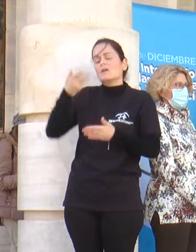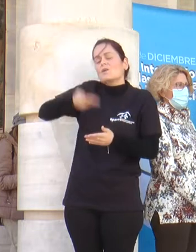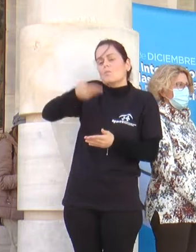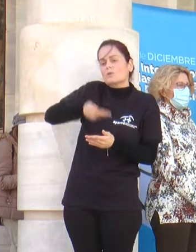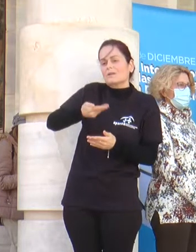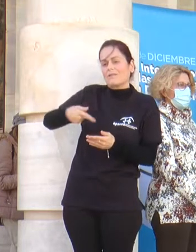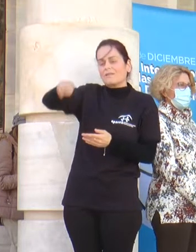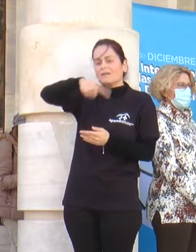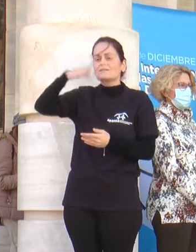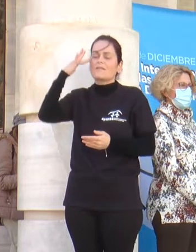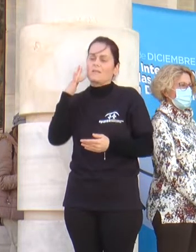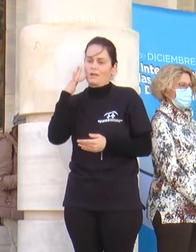día.